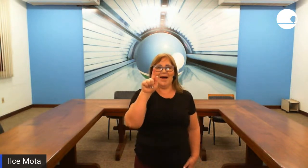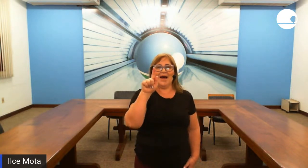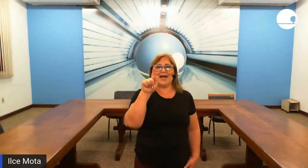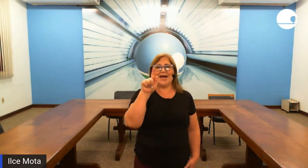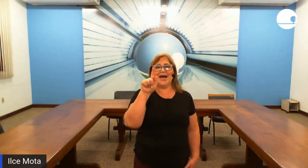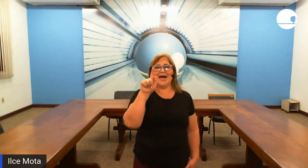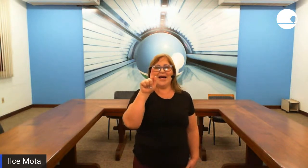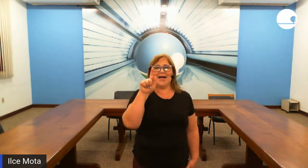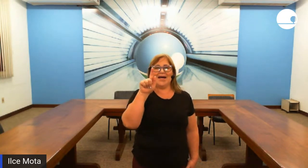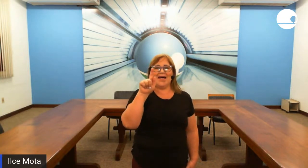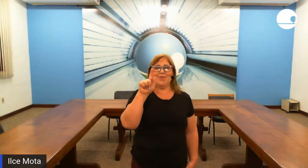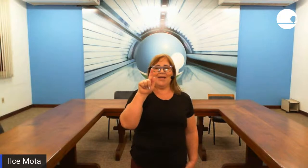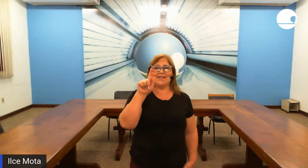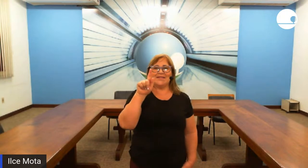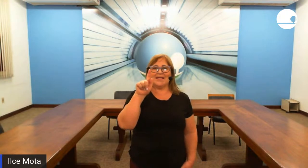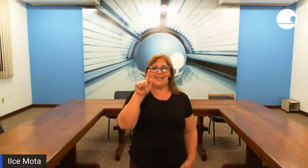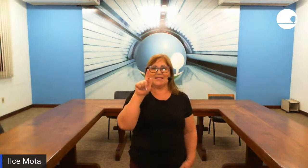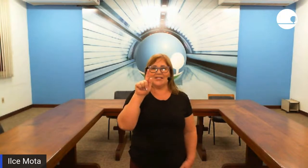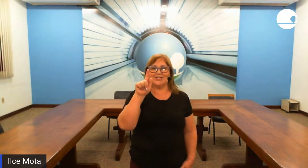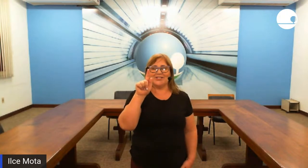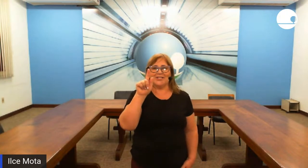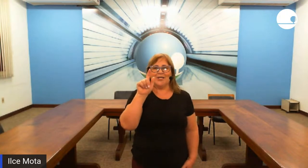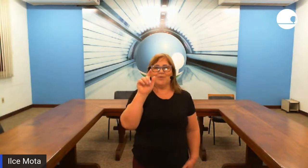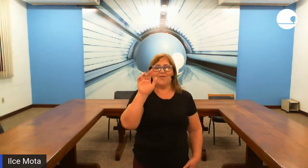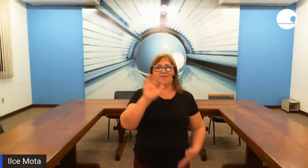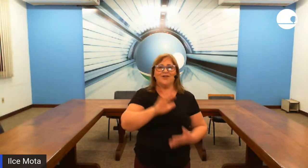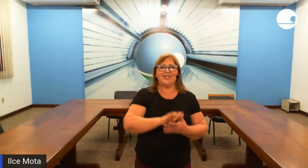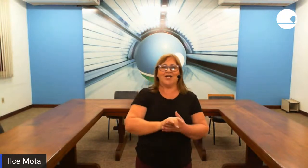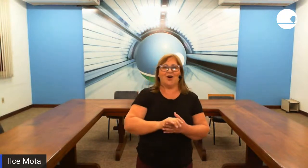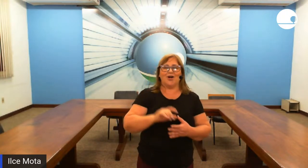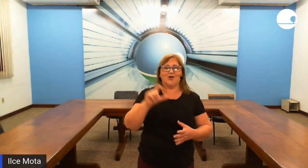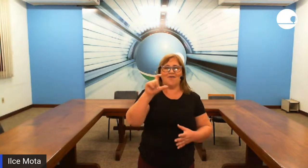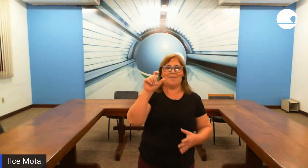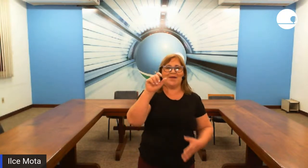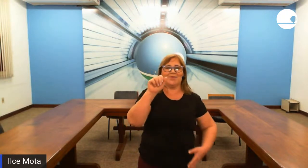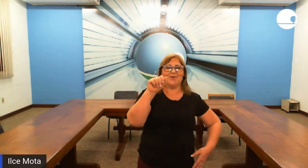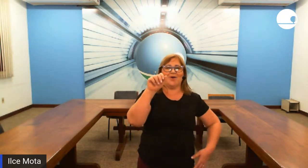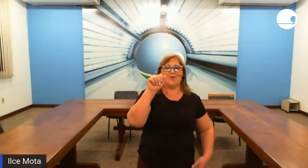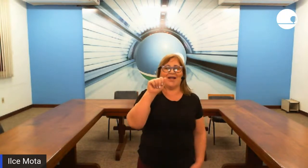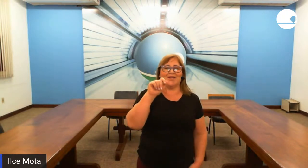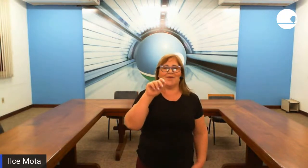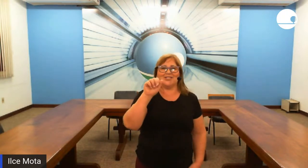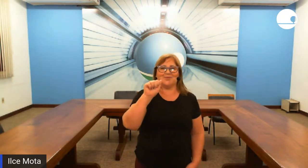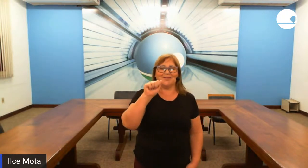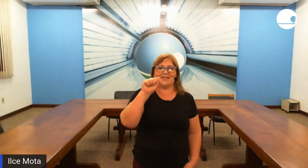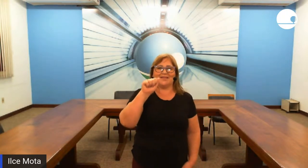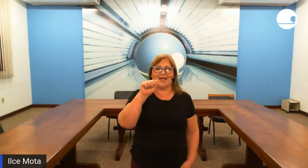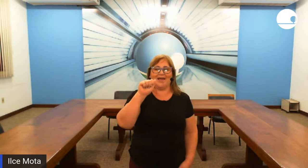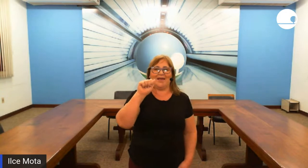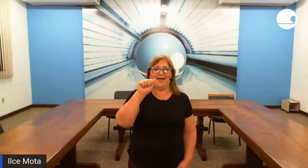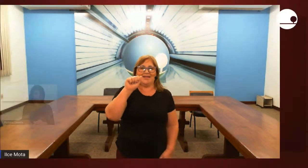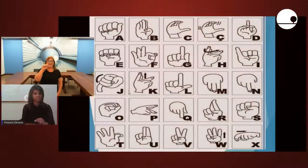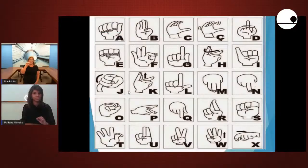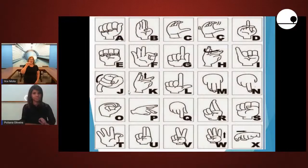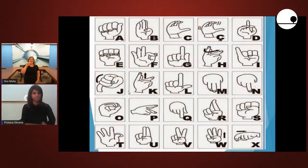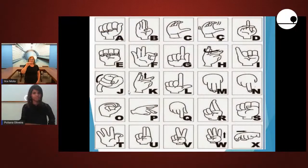H é uma letra interessante por favor Jean coloque o alfabeto manual do lado aí para a gente poder dar sequência